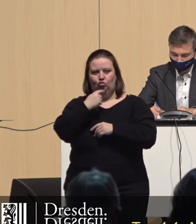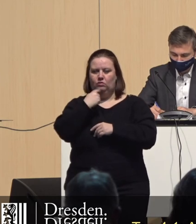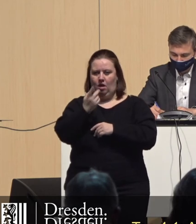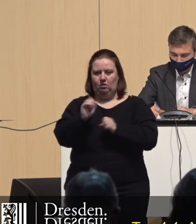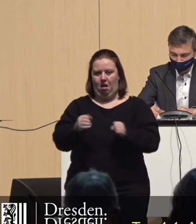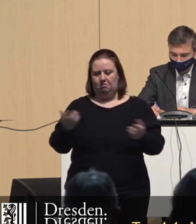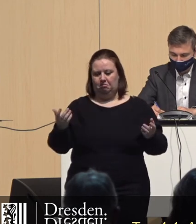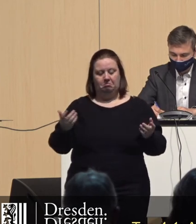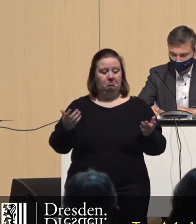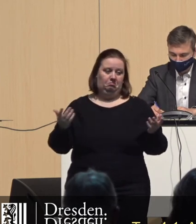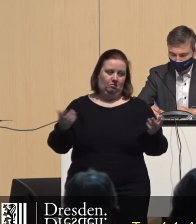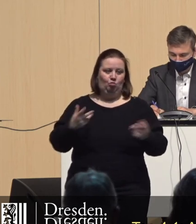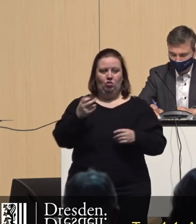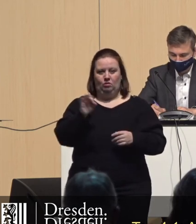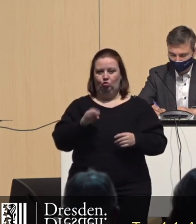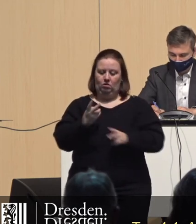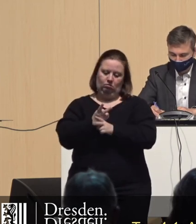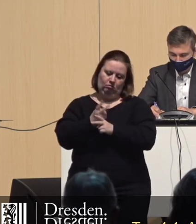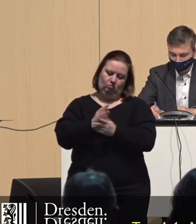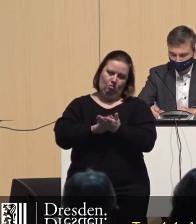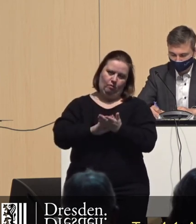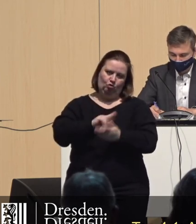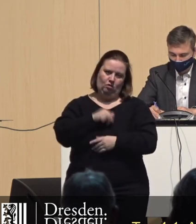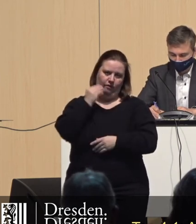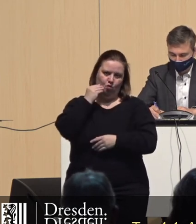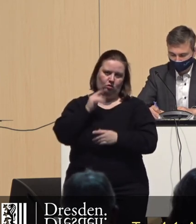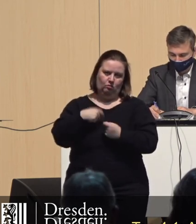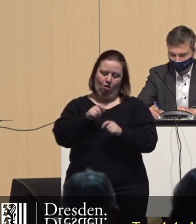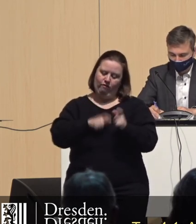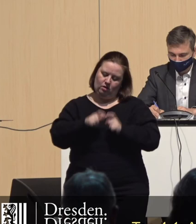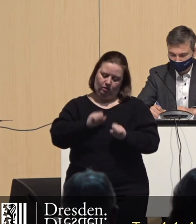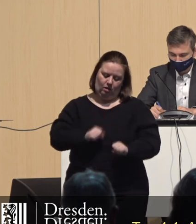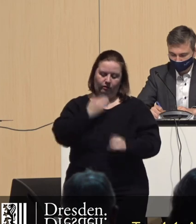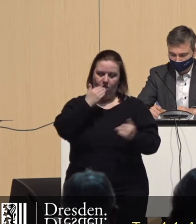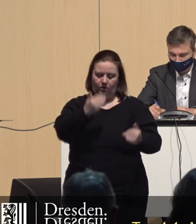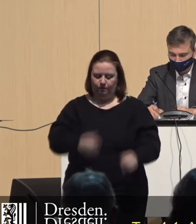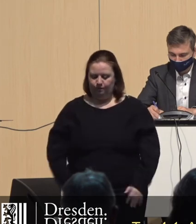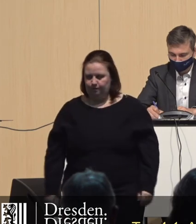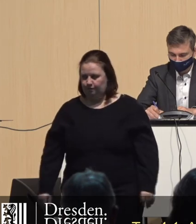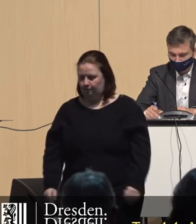ankündigen, dass wir die 30 Prozent sozialen Wohnungsbau in Dresden verteidigen werden. Vielen Dank.